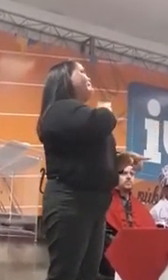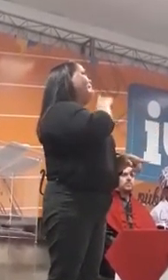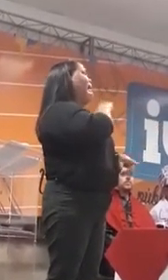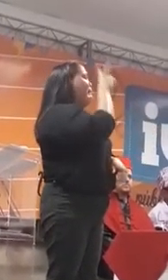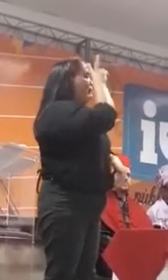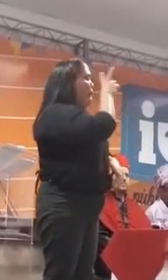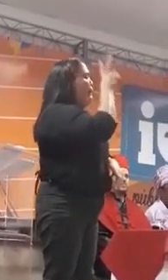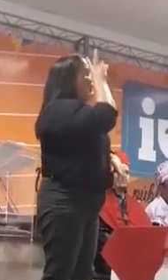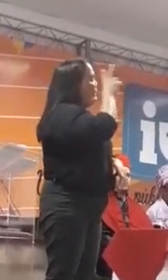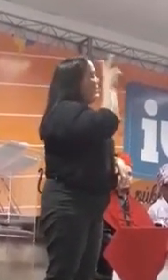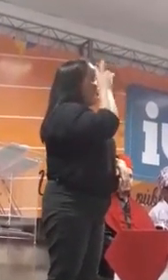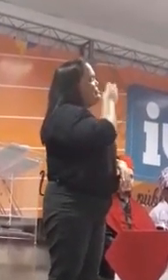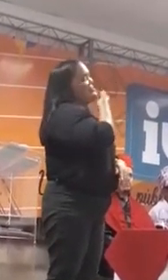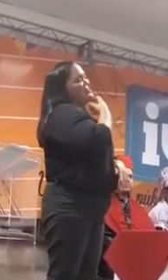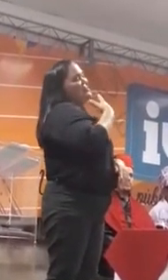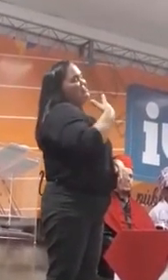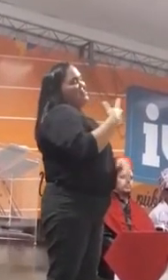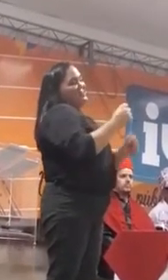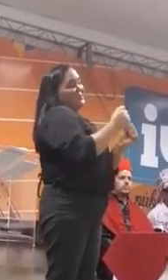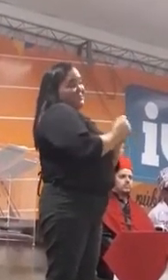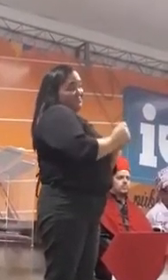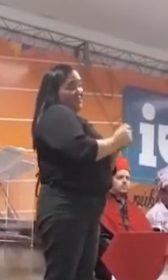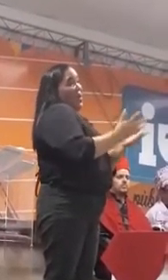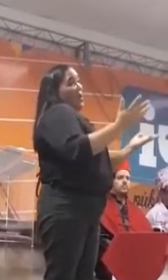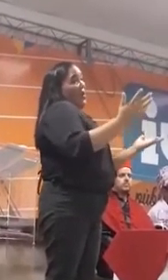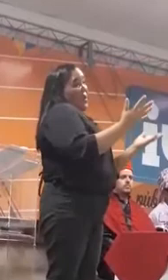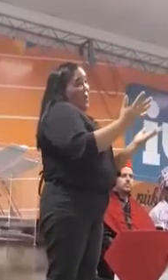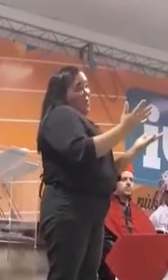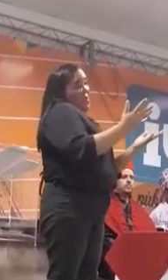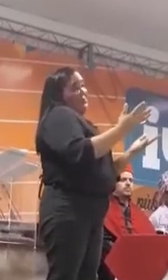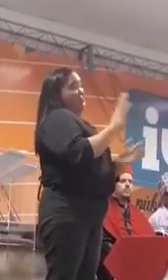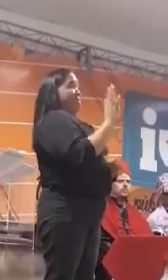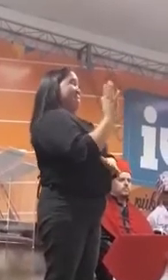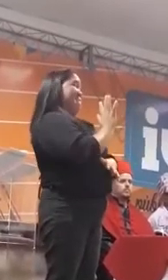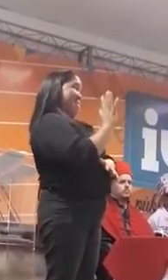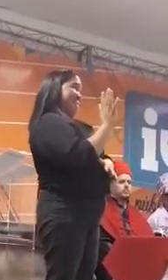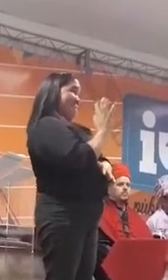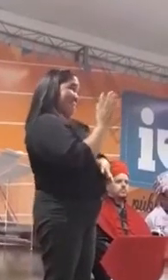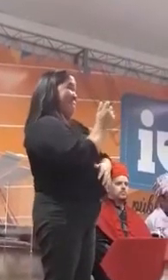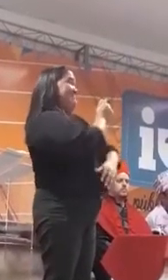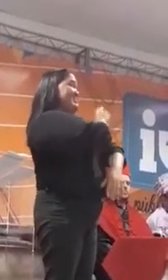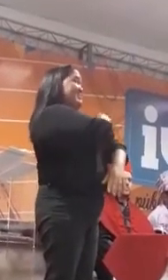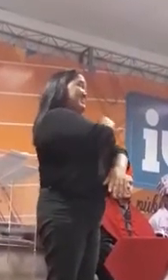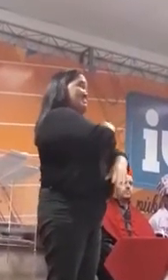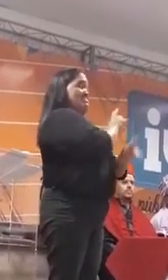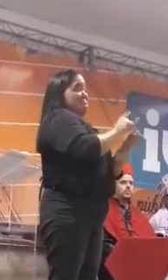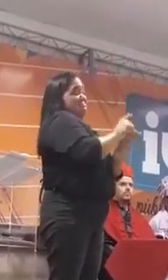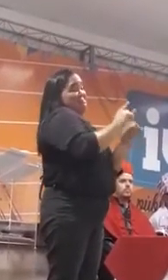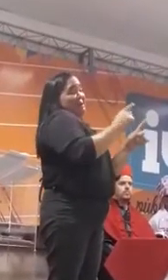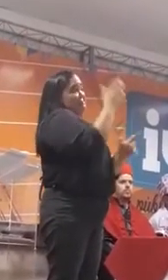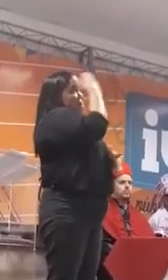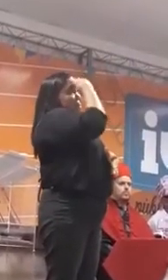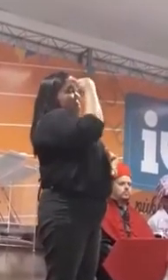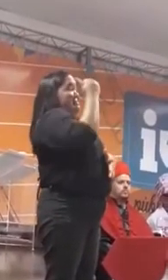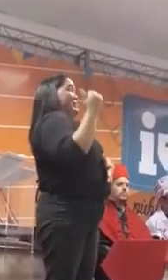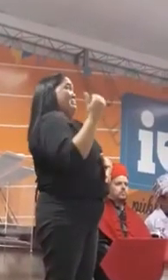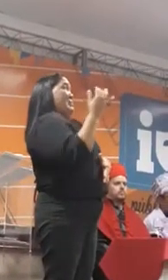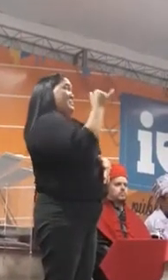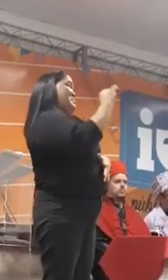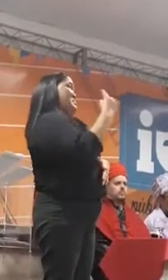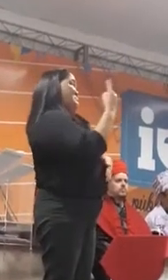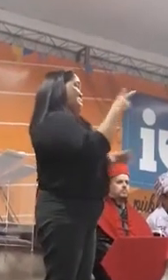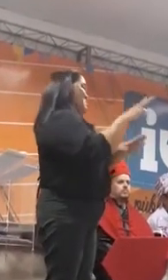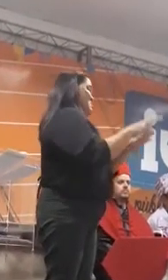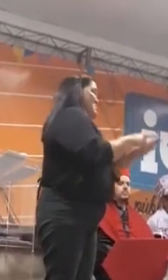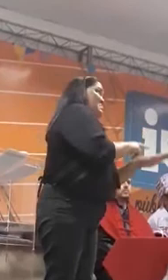Hoje é também um dia de despedida. Talvez ainda amanhã nos falemos. Mas e daqui a uma semana? Ou quem